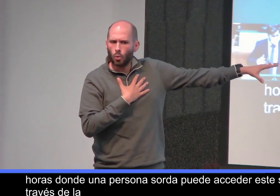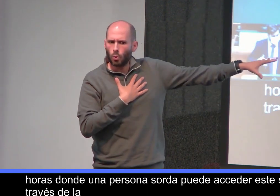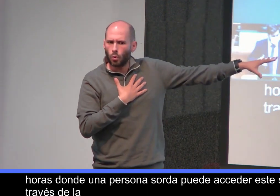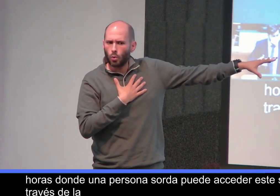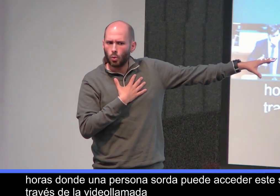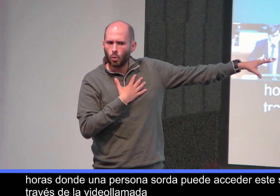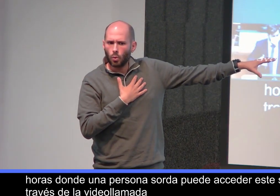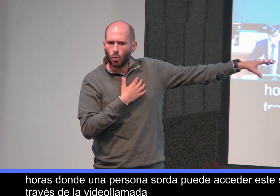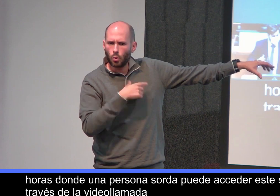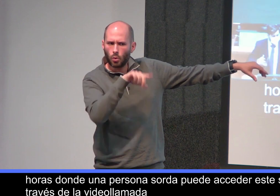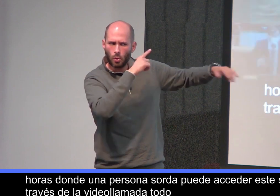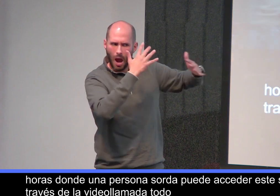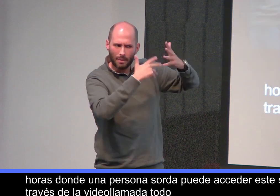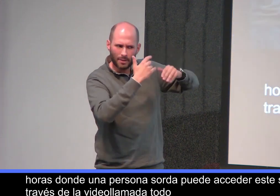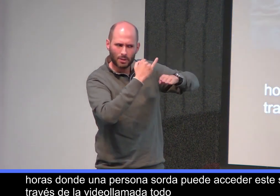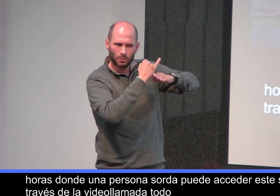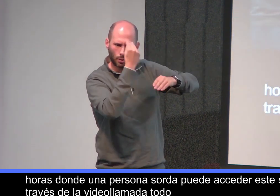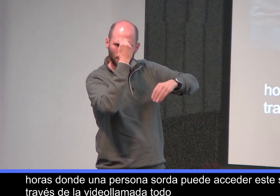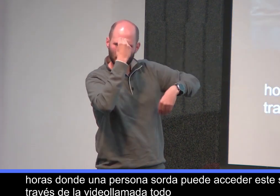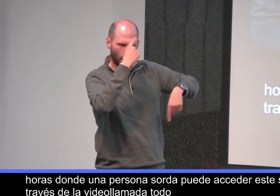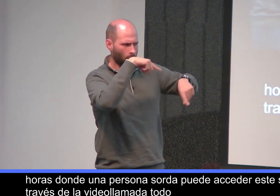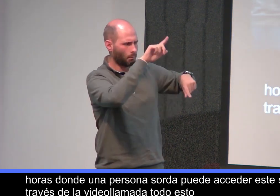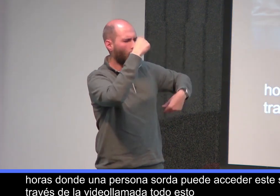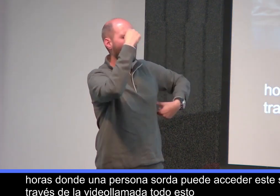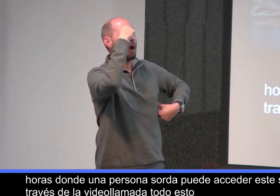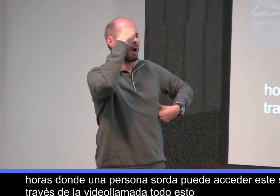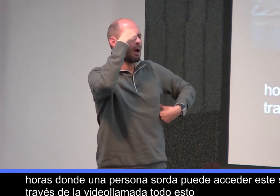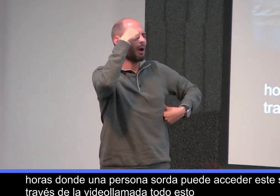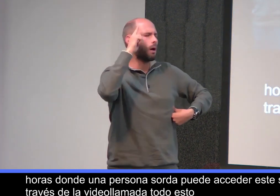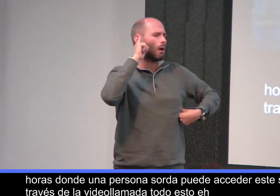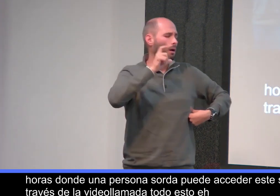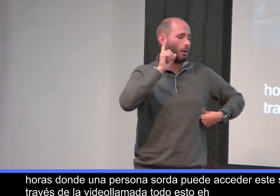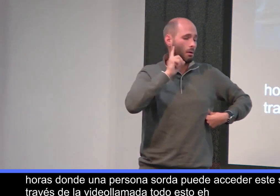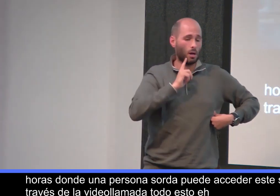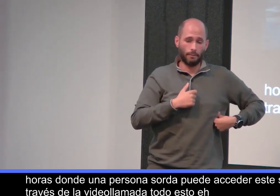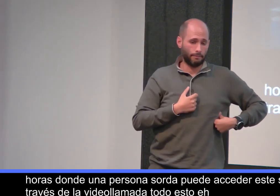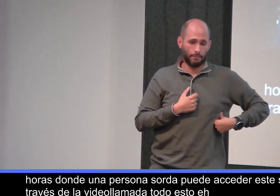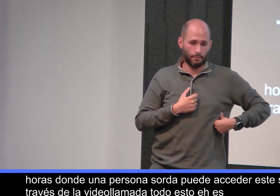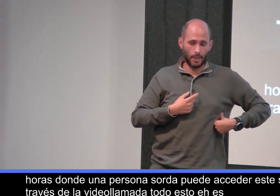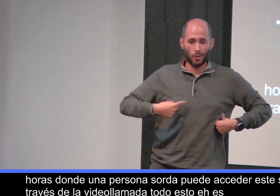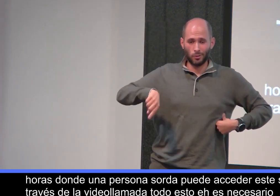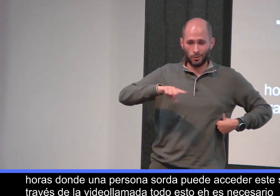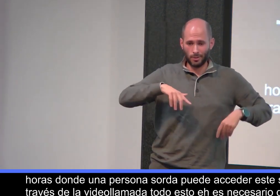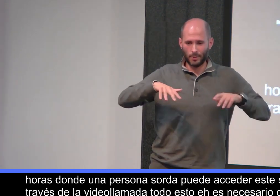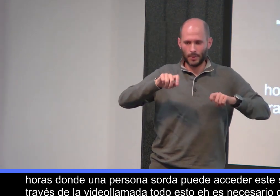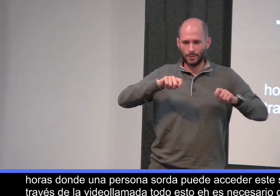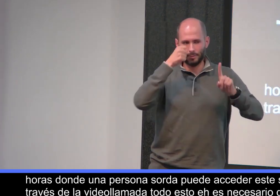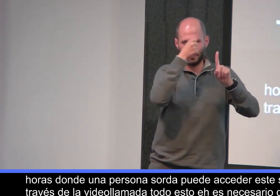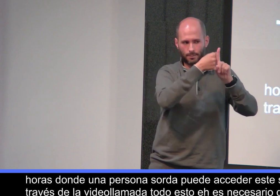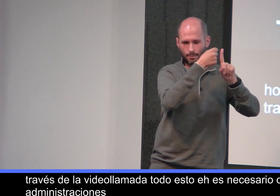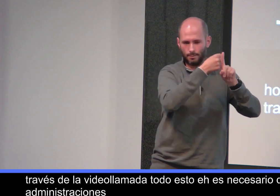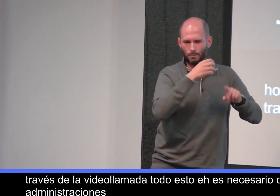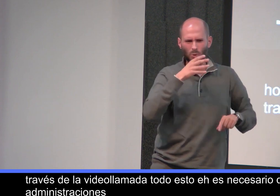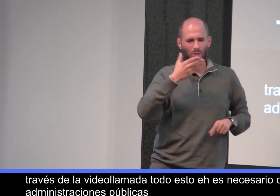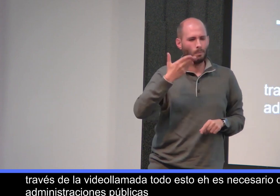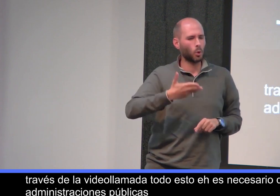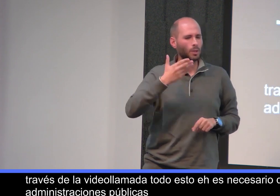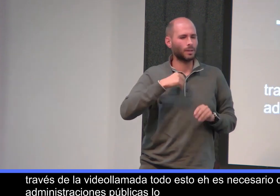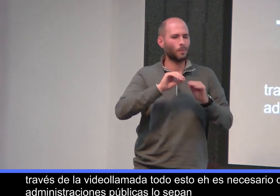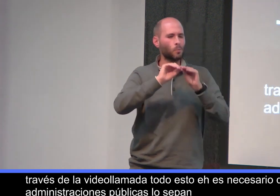Todo esto es necesario que las administraciones públicas lo sepan y es gracias